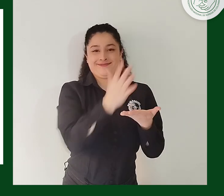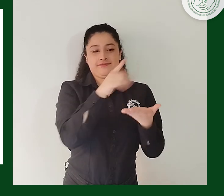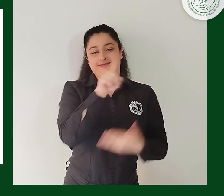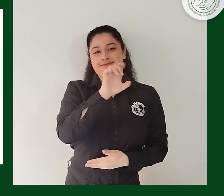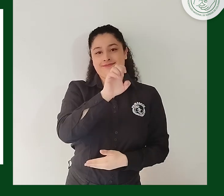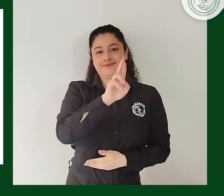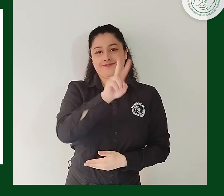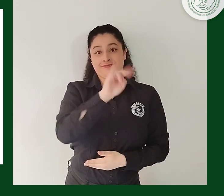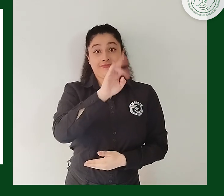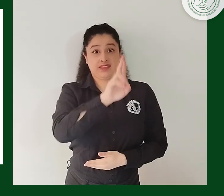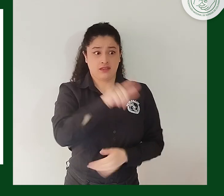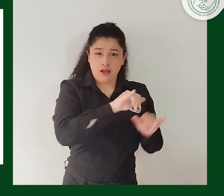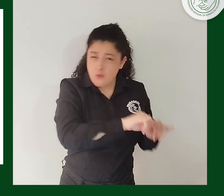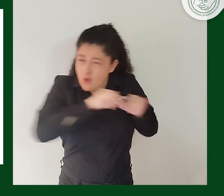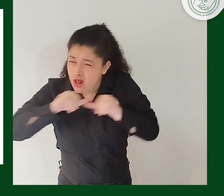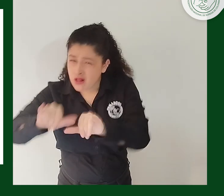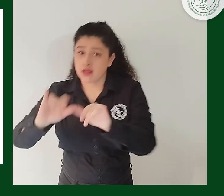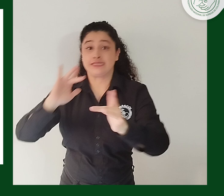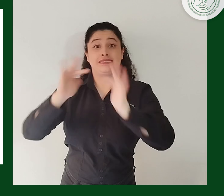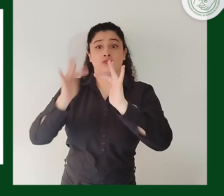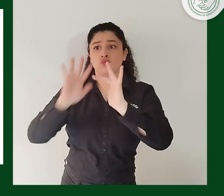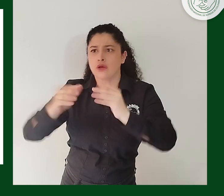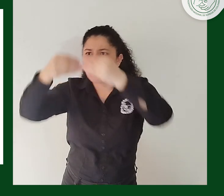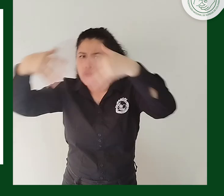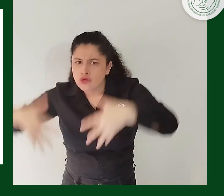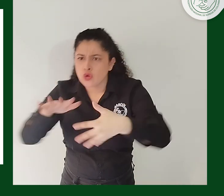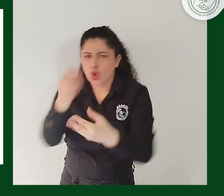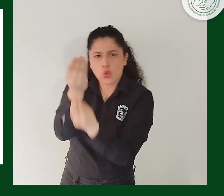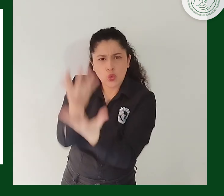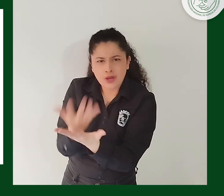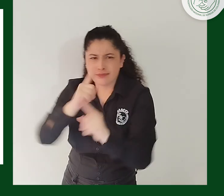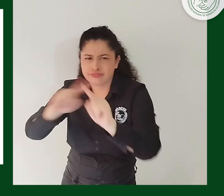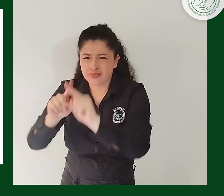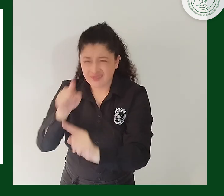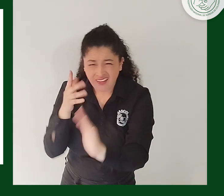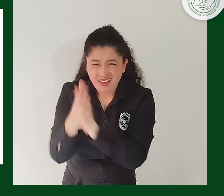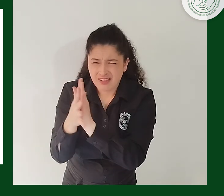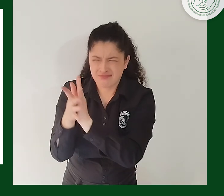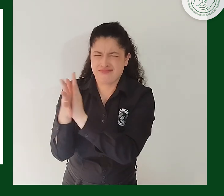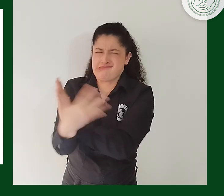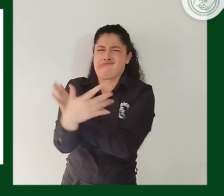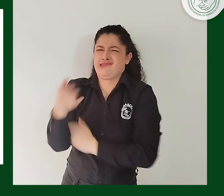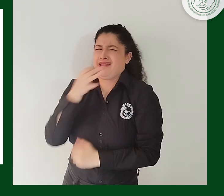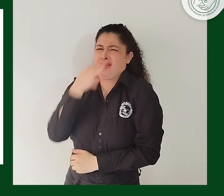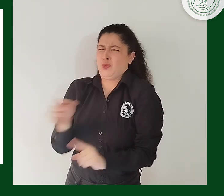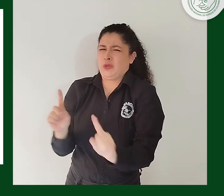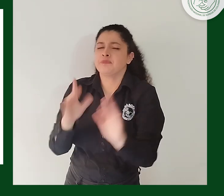misma infraestructura que el centro de relevo, dado que si bien SERVIR es una solución tecnológica